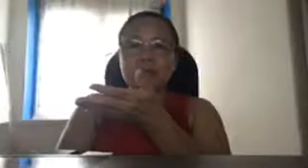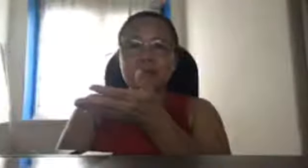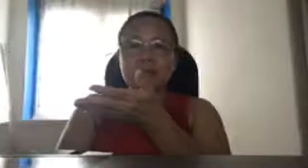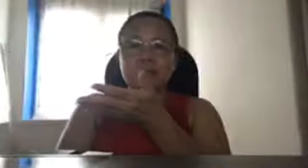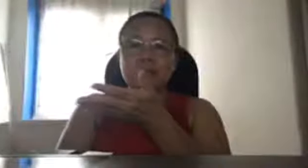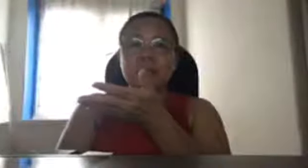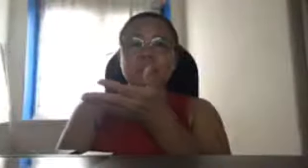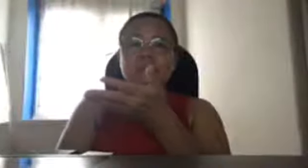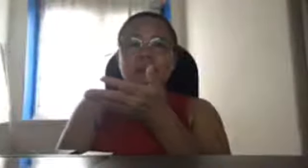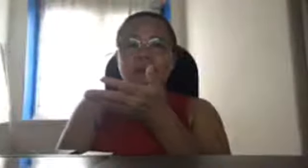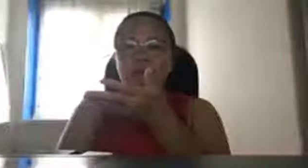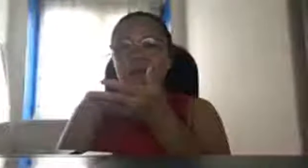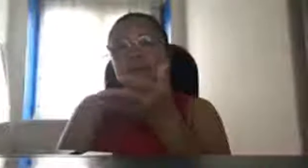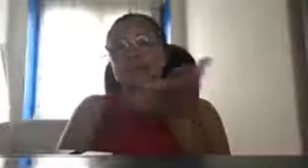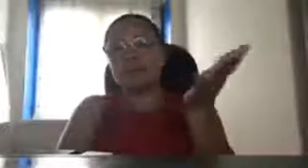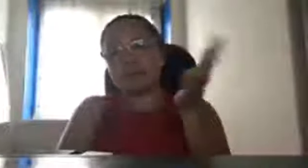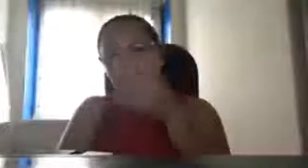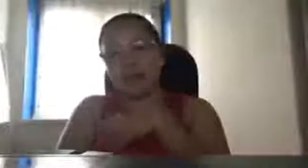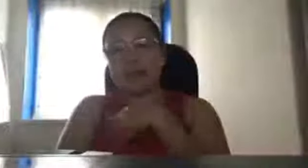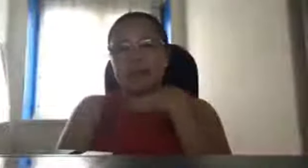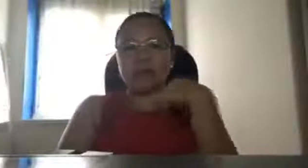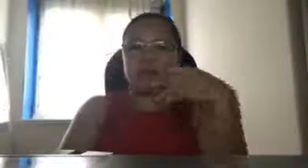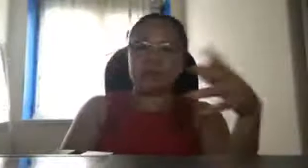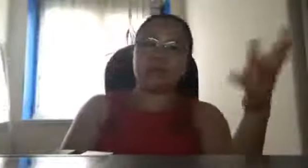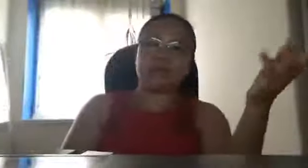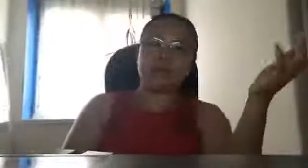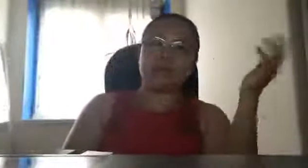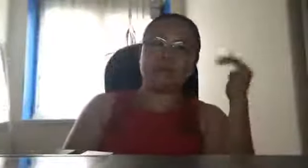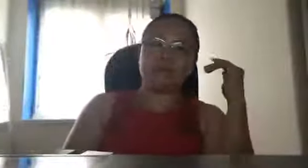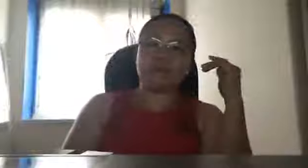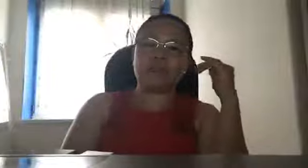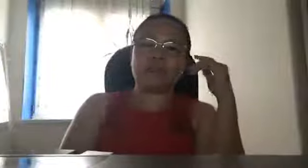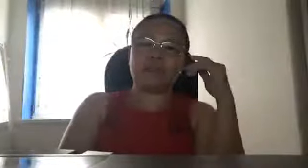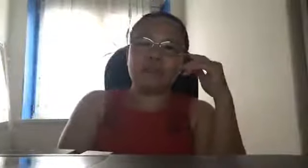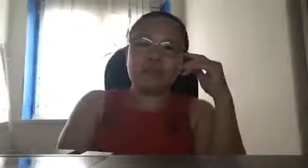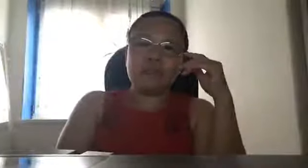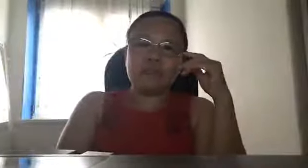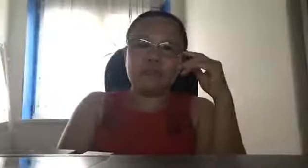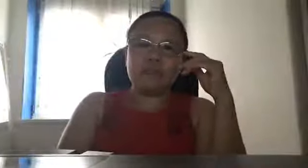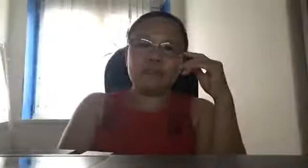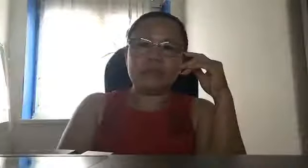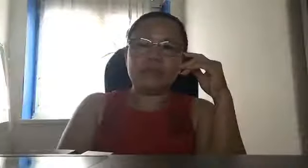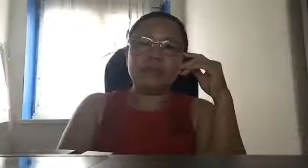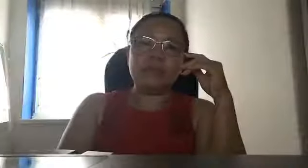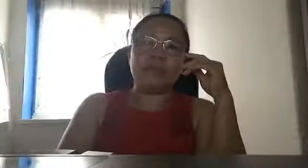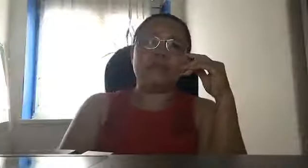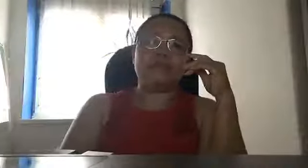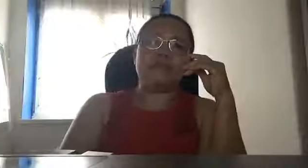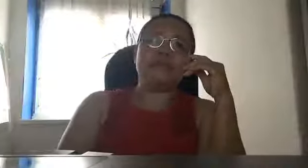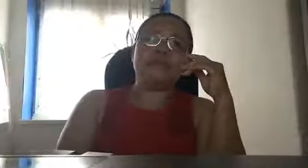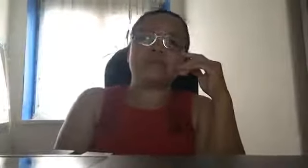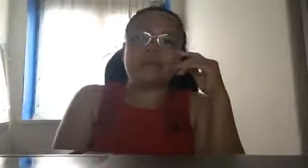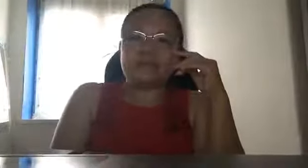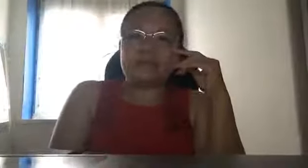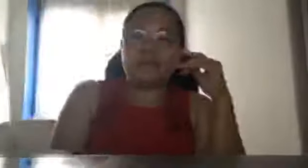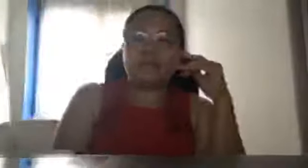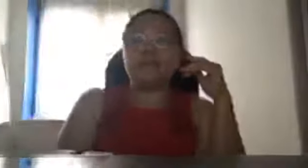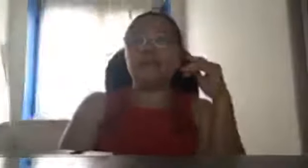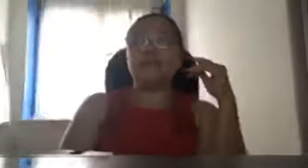Marcos na oh sige babaka na ako naman ang magiging presidente ay putang ina inano pa